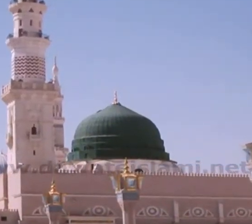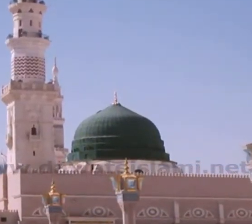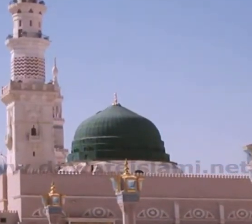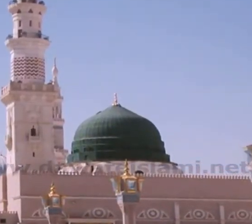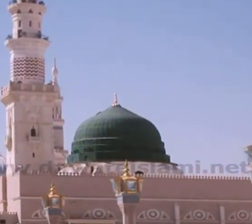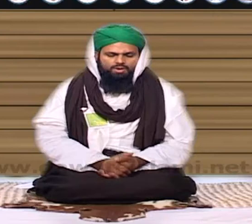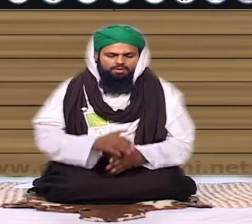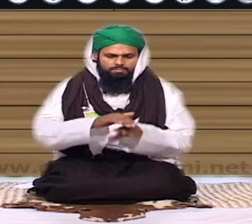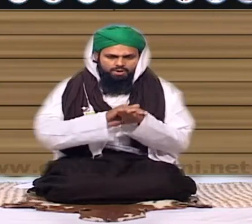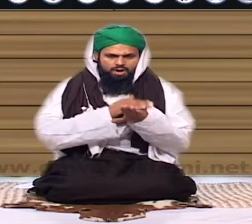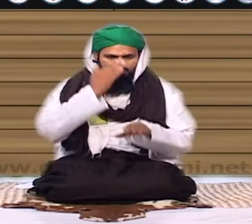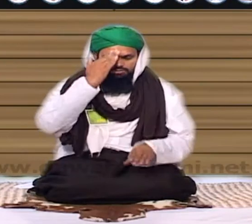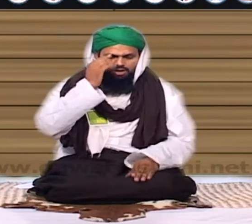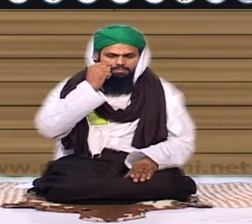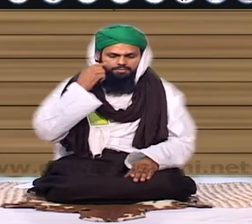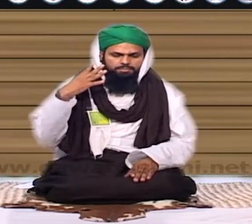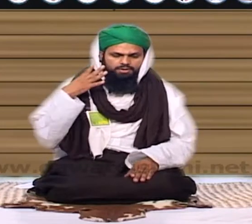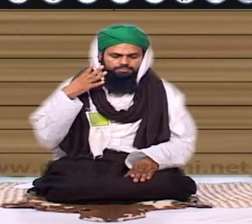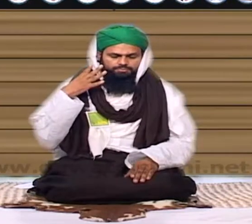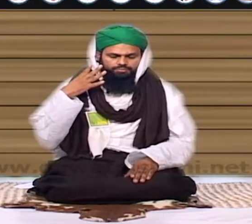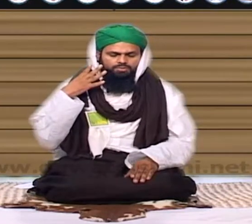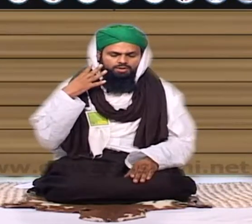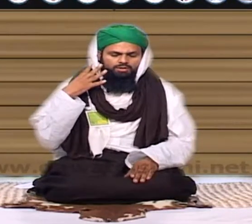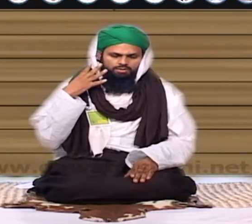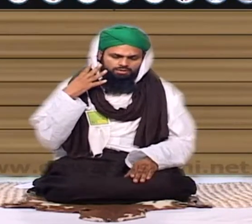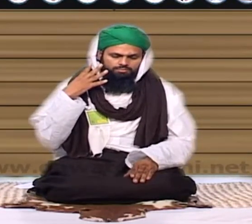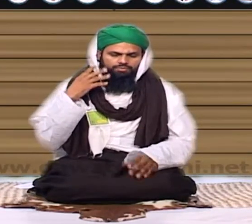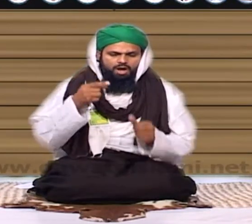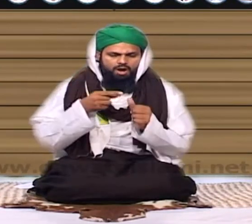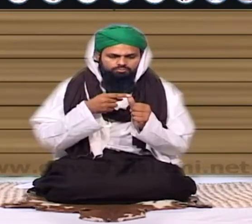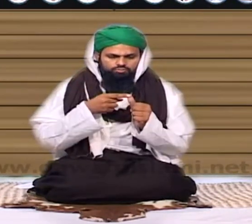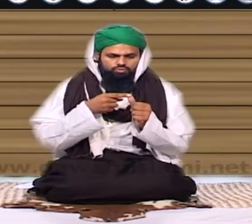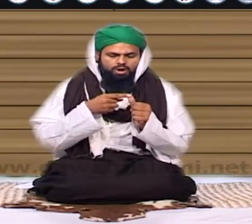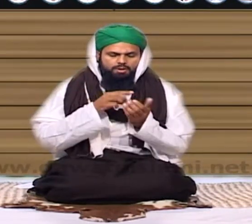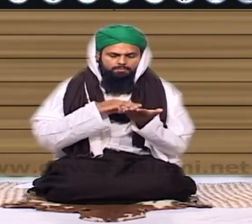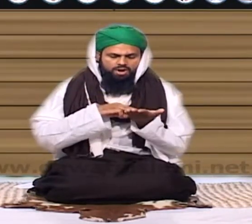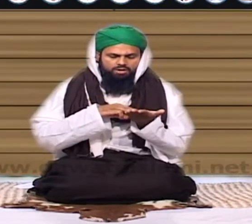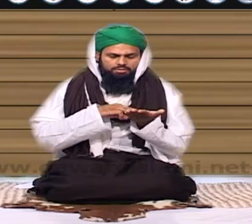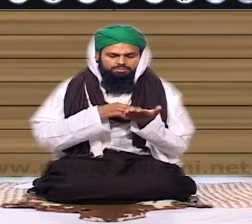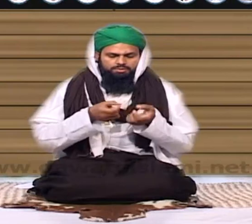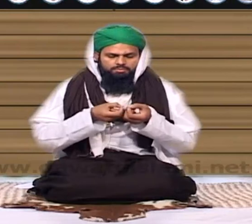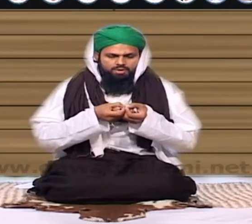پیارے اصلاحی بھائیو عبد الملک بن مربان ایک خلیفہ بدرہ